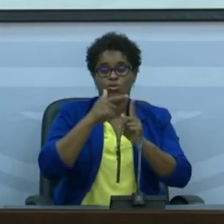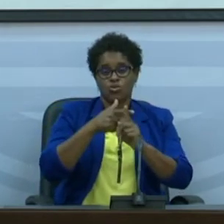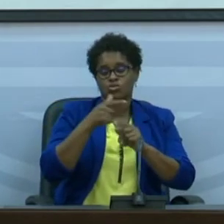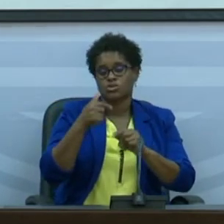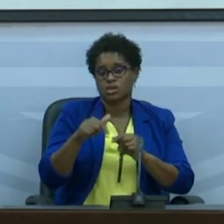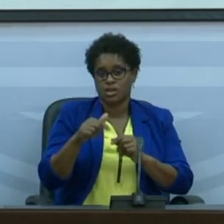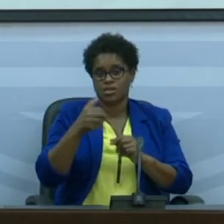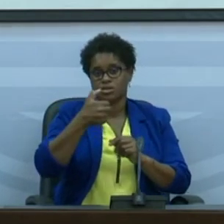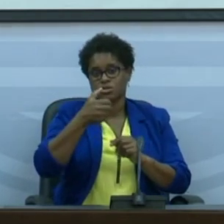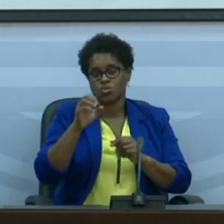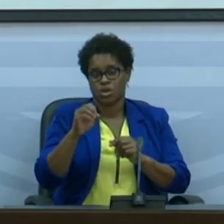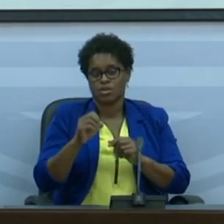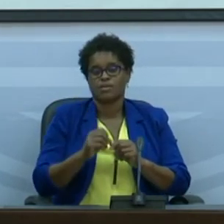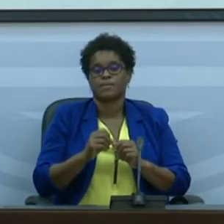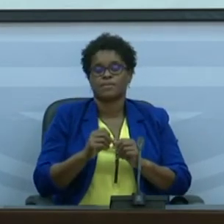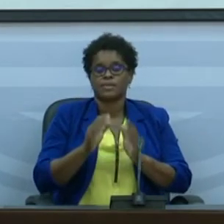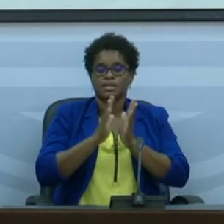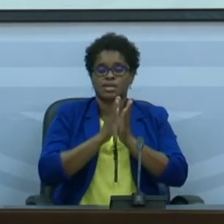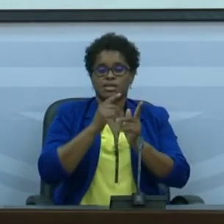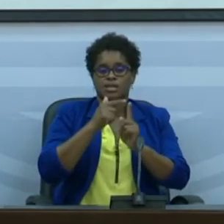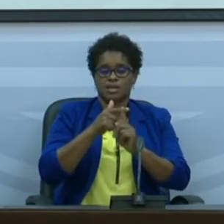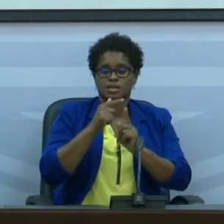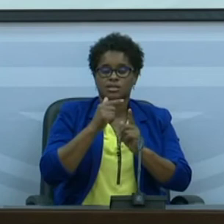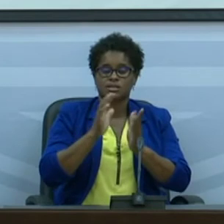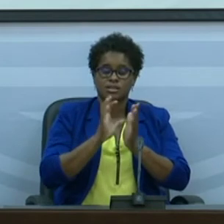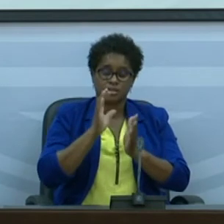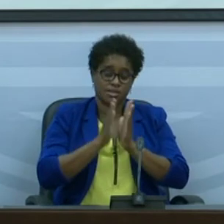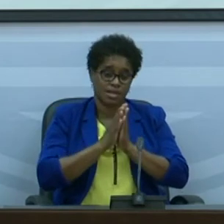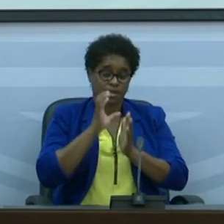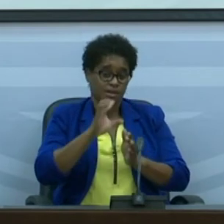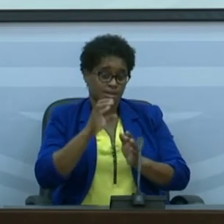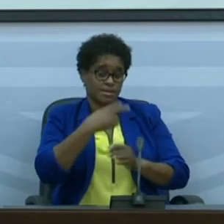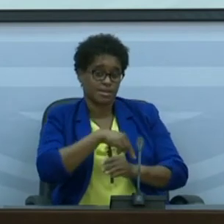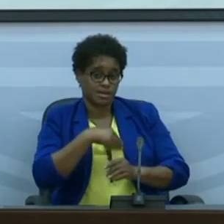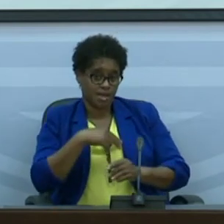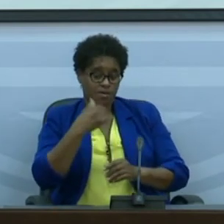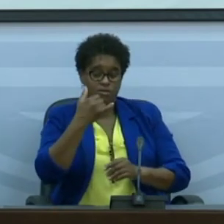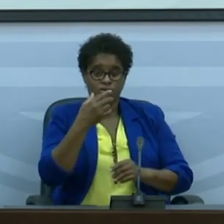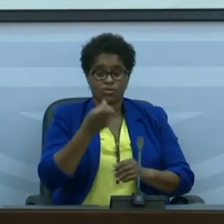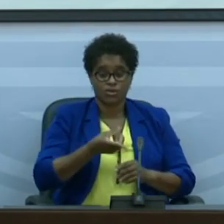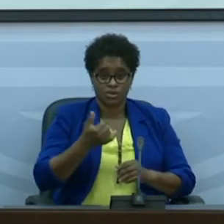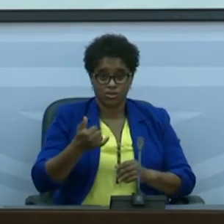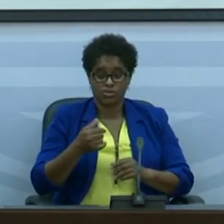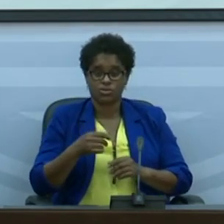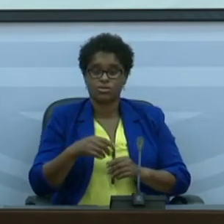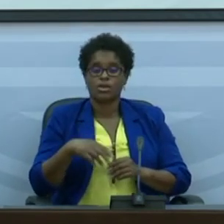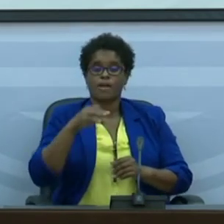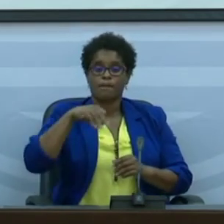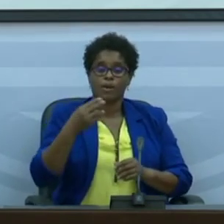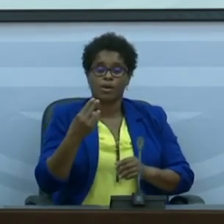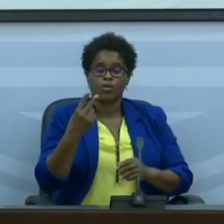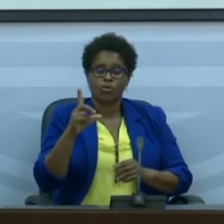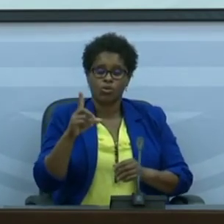que tem 50 Santa Catarina de Santiago que tem 92 Paulo que tem 133